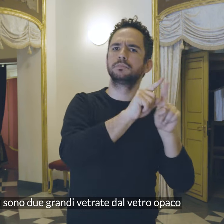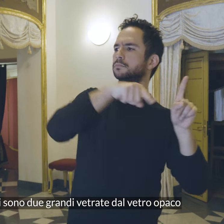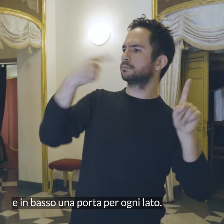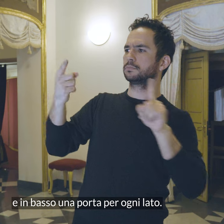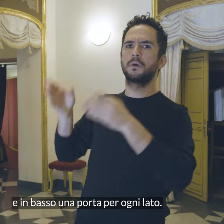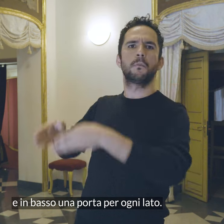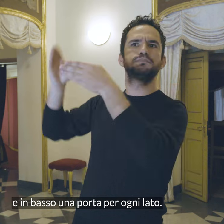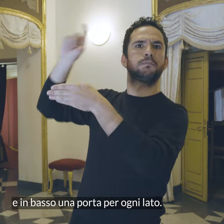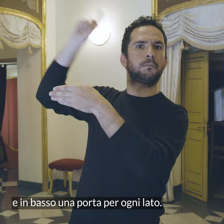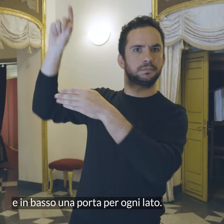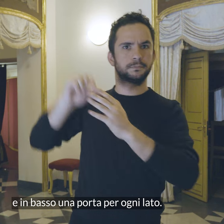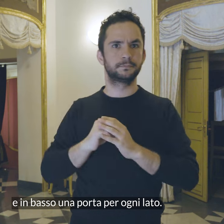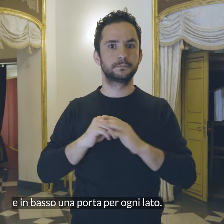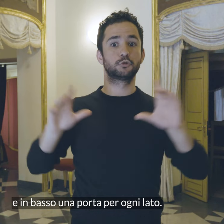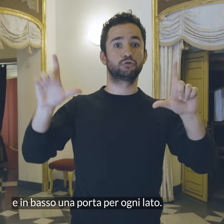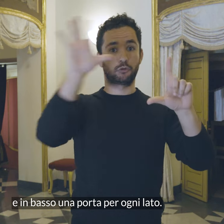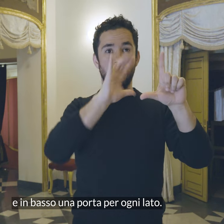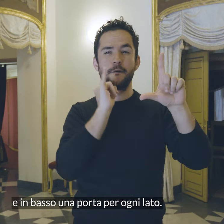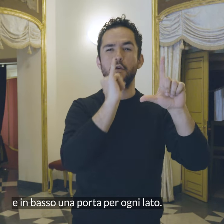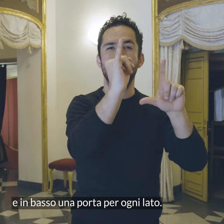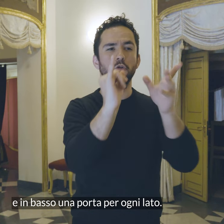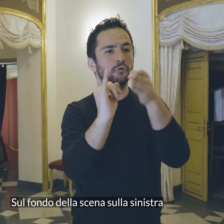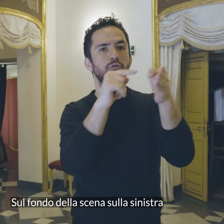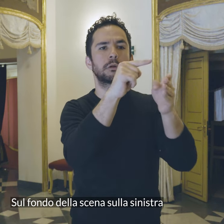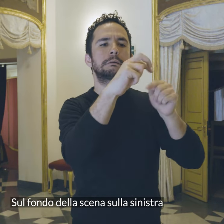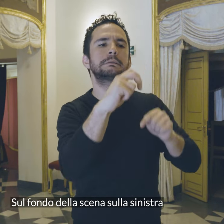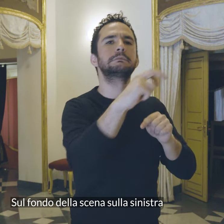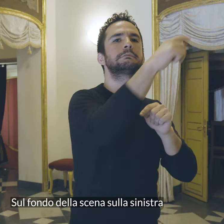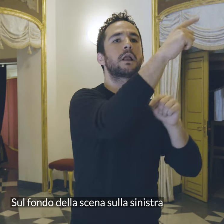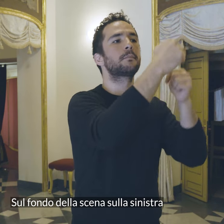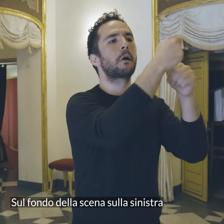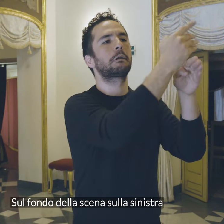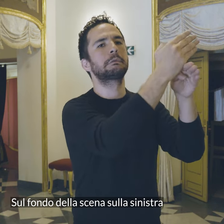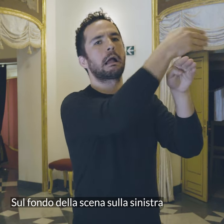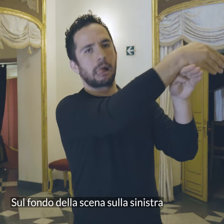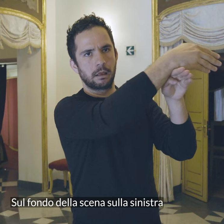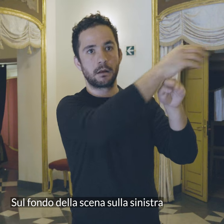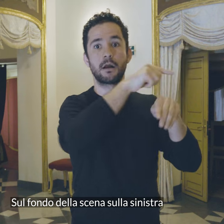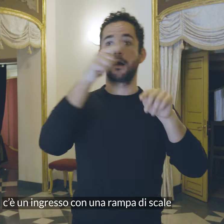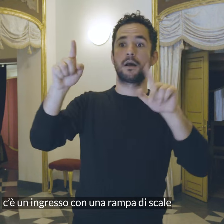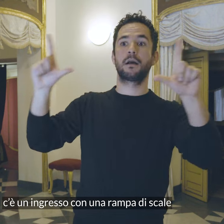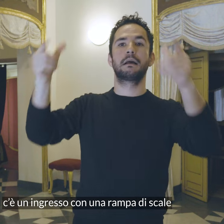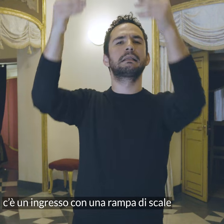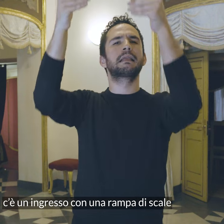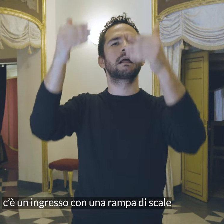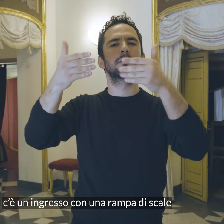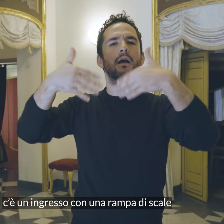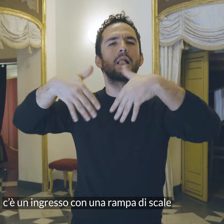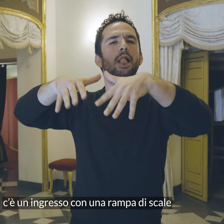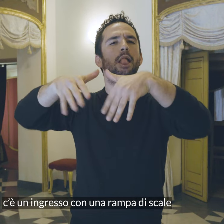E in basso una porta per ogni lato Sul fondo della scena, sulla sinistra, c'è un ingresso con una rampa